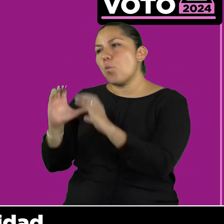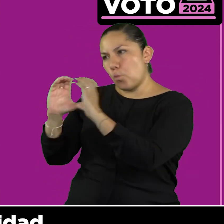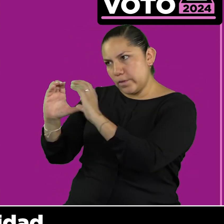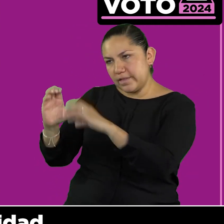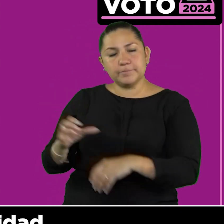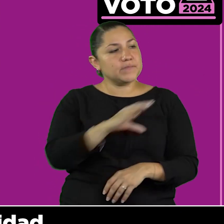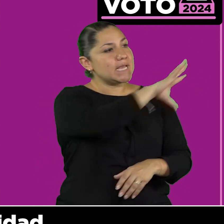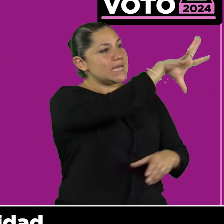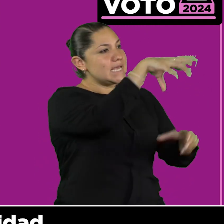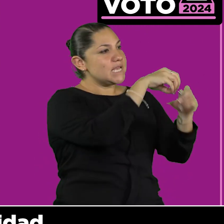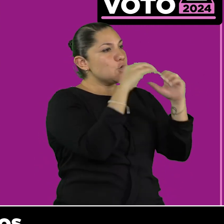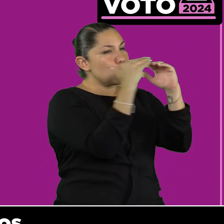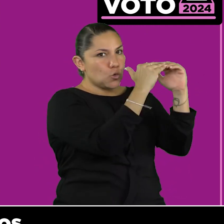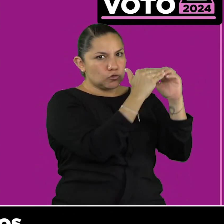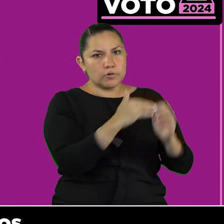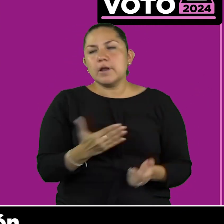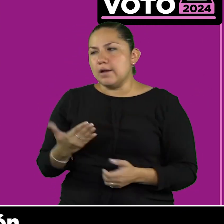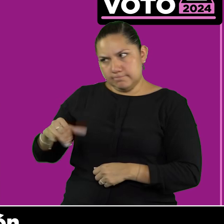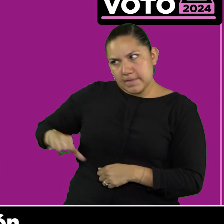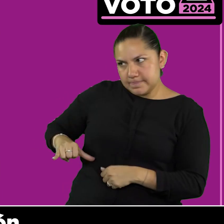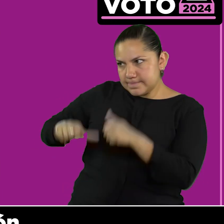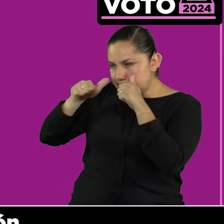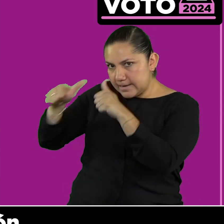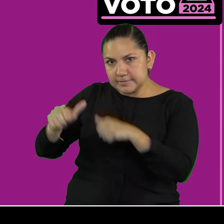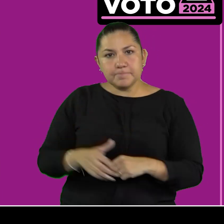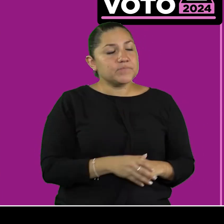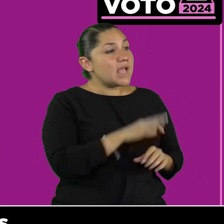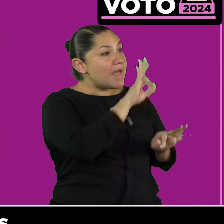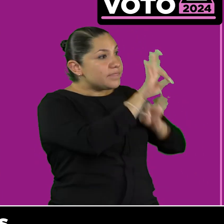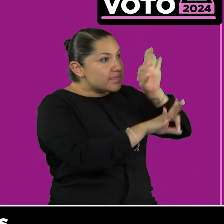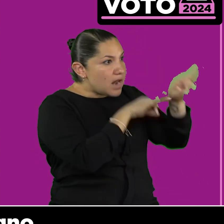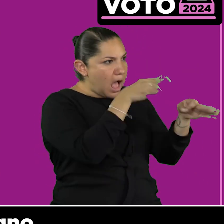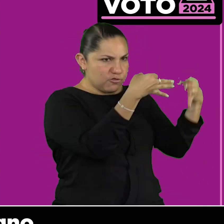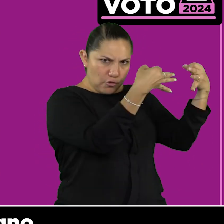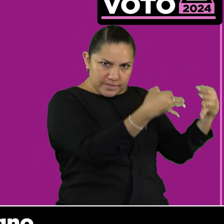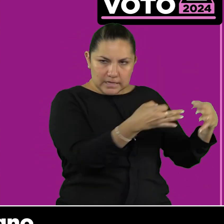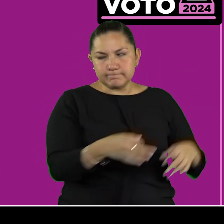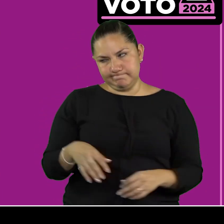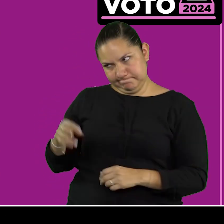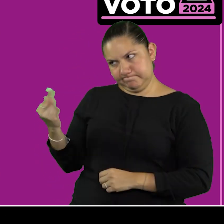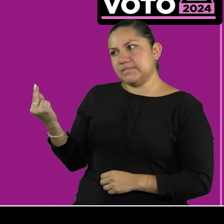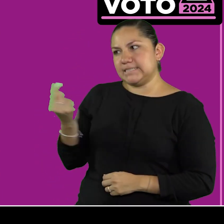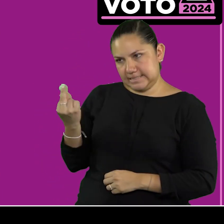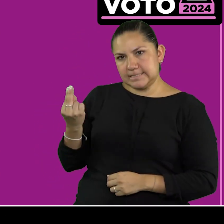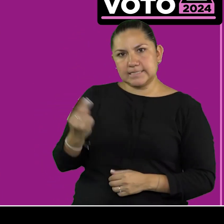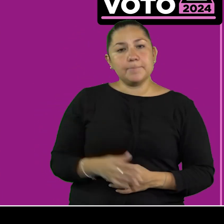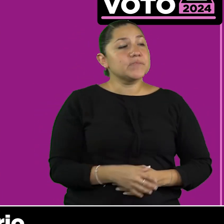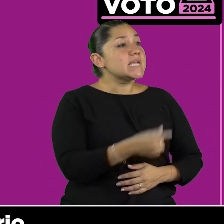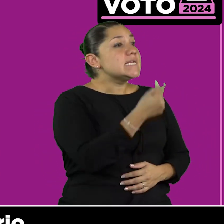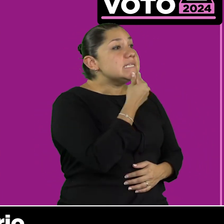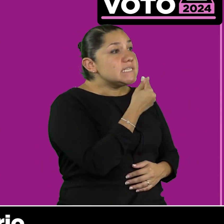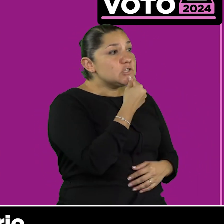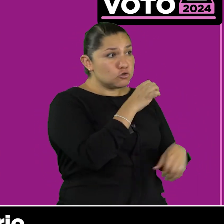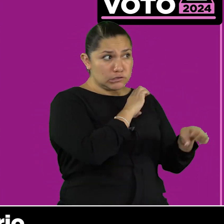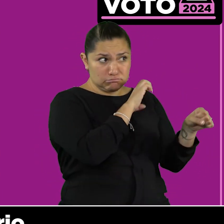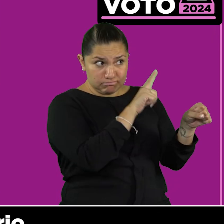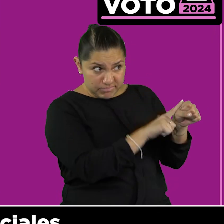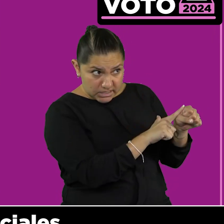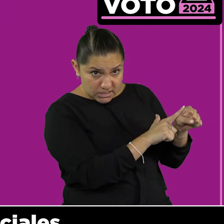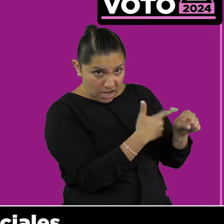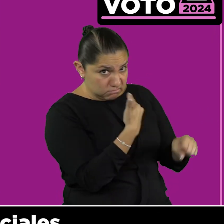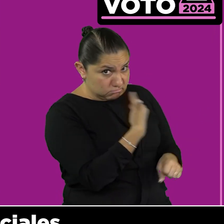Sí. Discapacidad. Cuidados. Inclusión. Interés. Trato digno. Necesario.